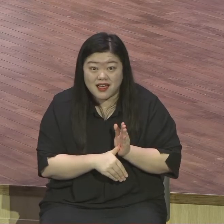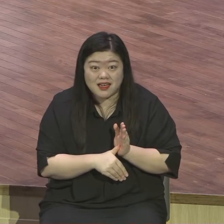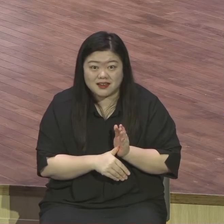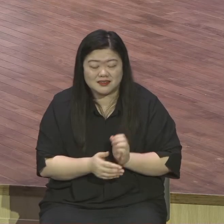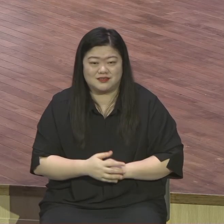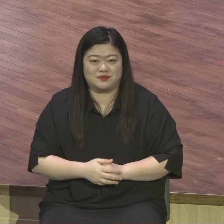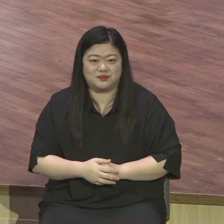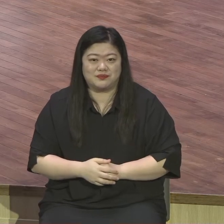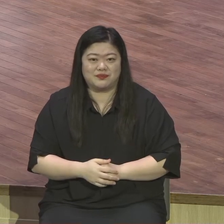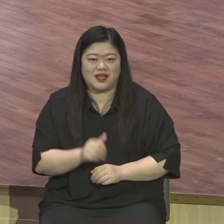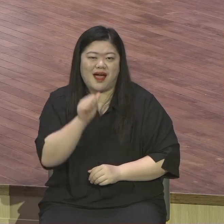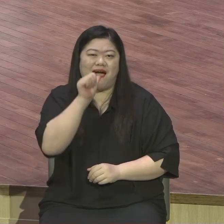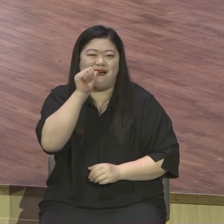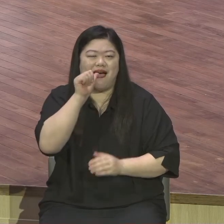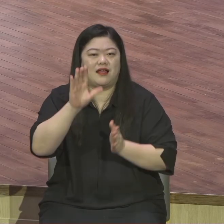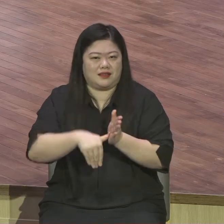철들때라고 말합니다.